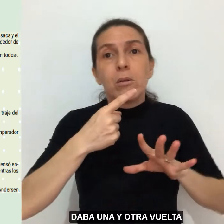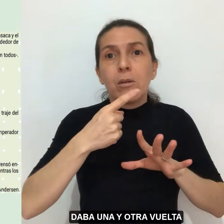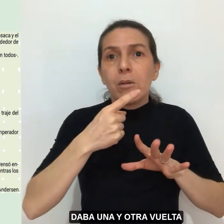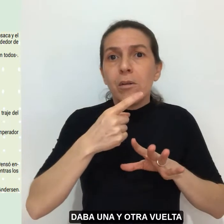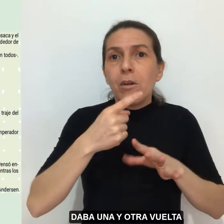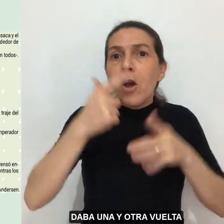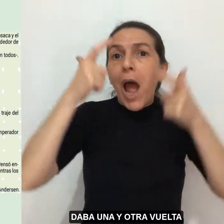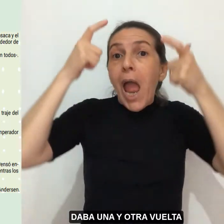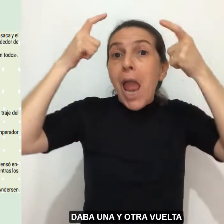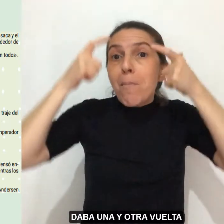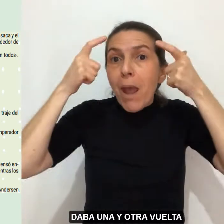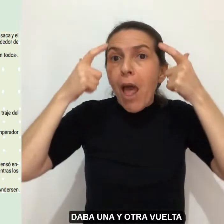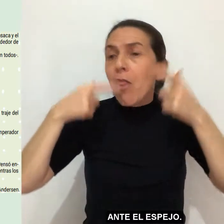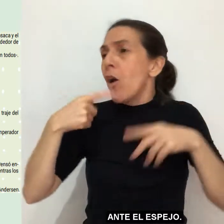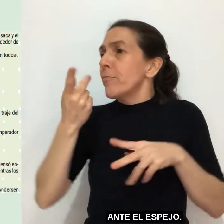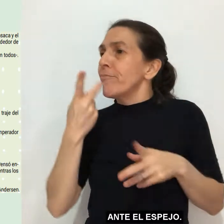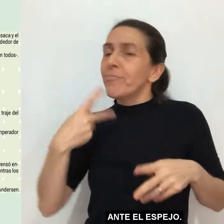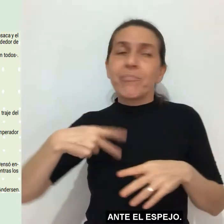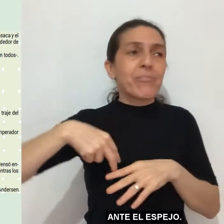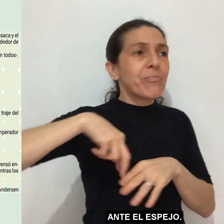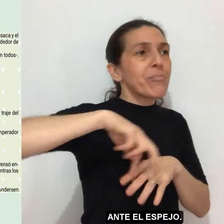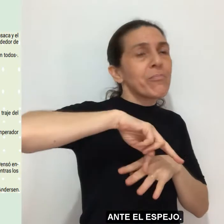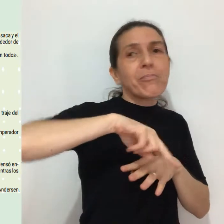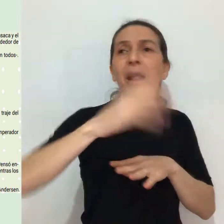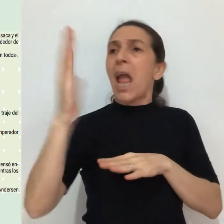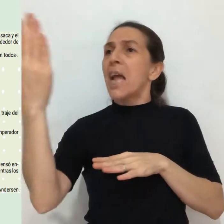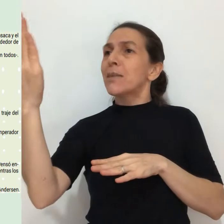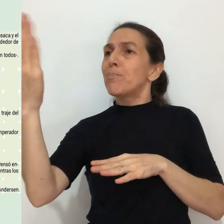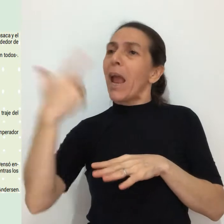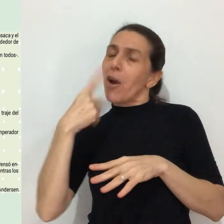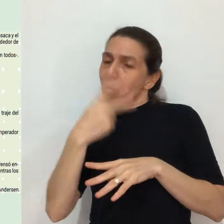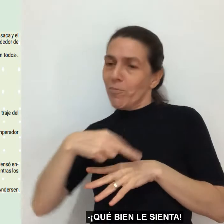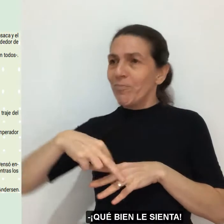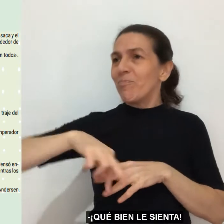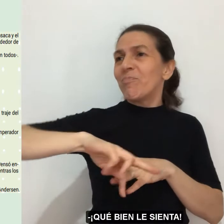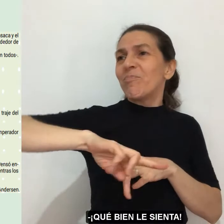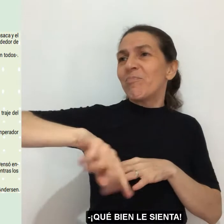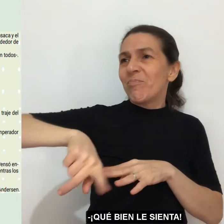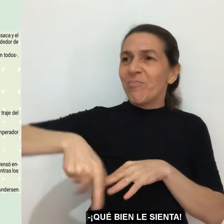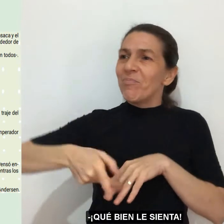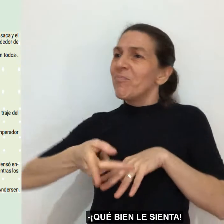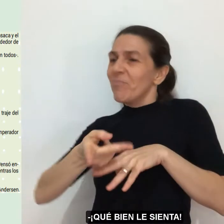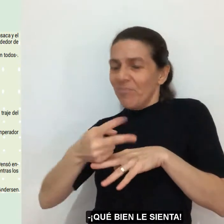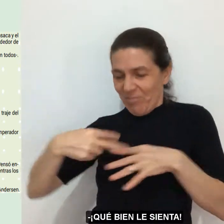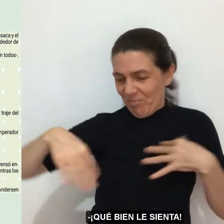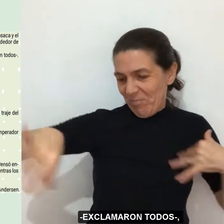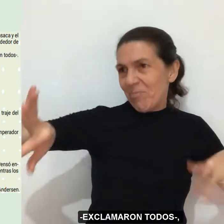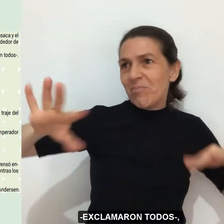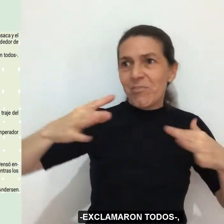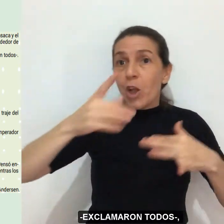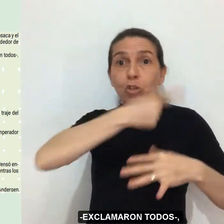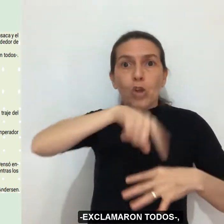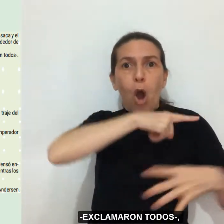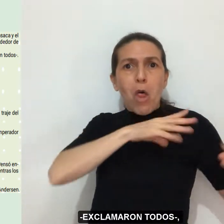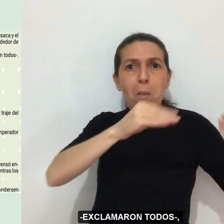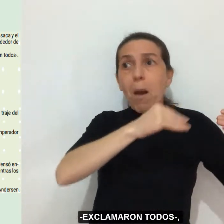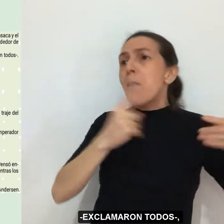una y otra vuelta ante el espejo. —¡Qué bien le sienta! —exclamaron todos.